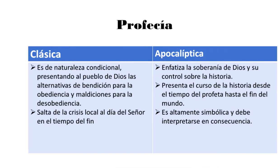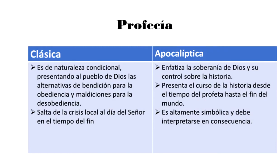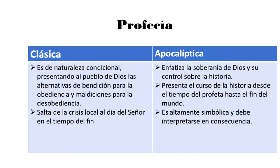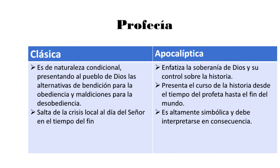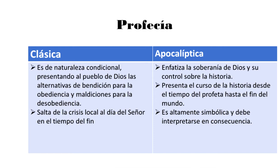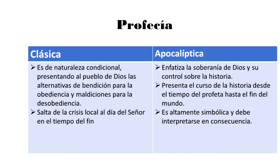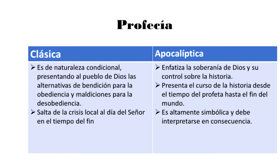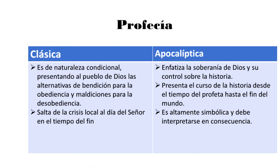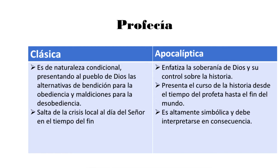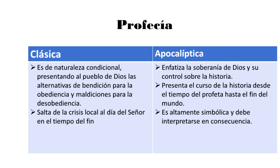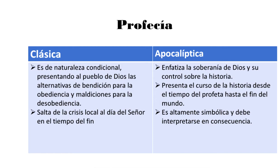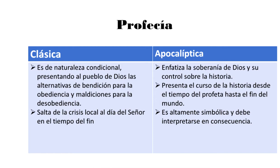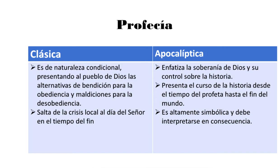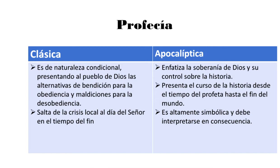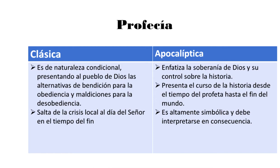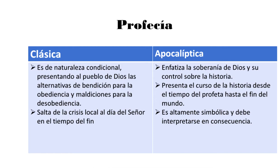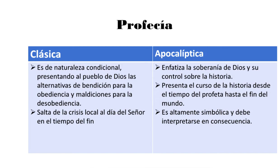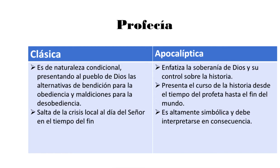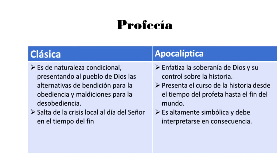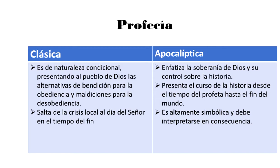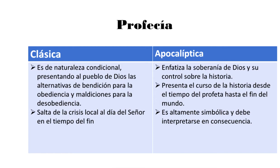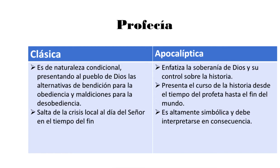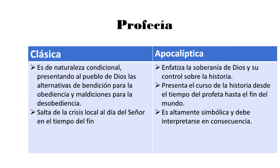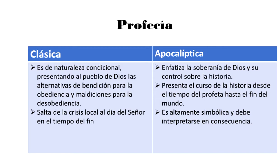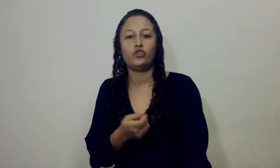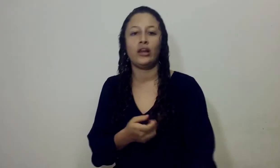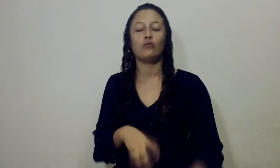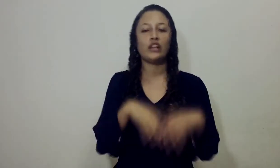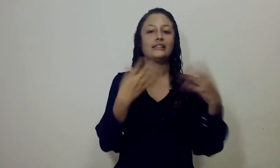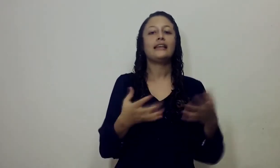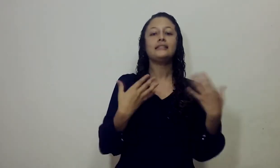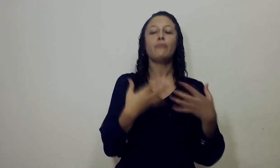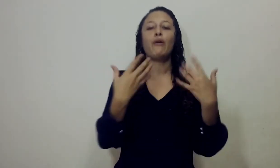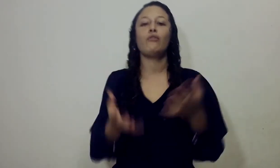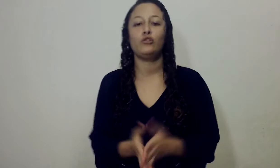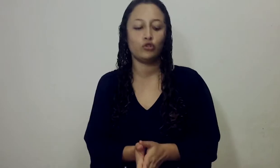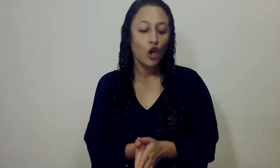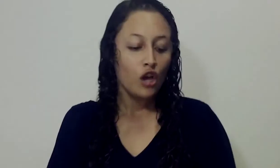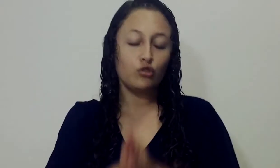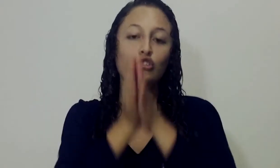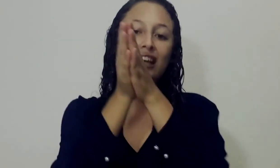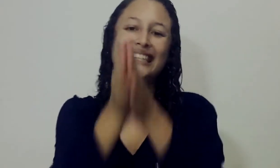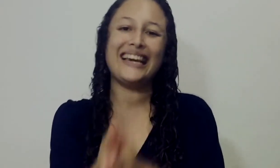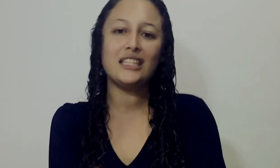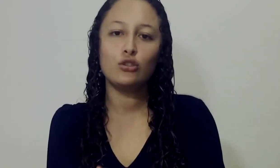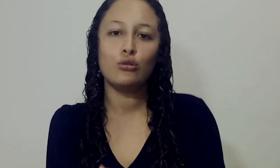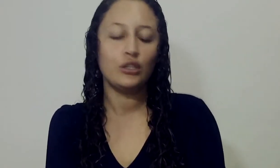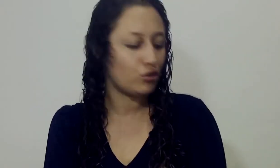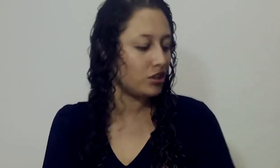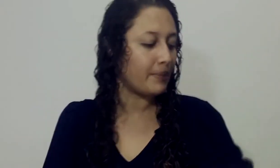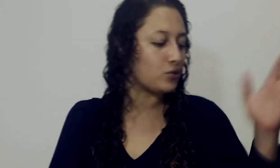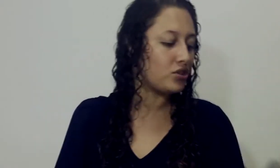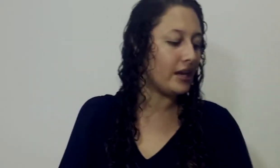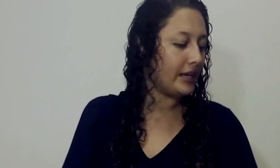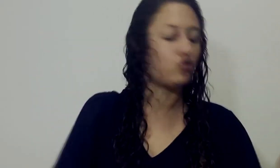distintas En la profecía clásica por ejemplo La naturaleza es condicional O sea se le dice al pueblo a Dios Si usted hace esto